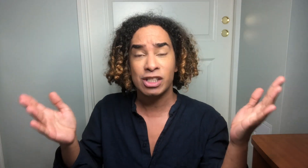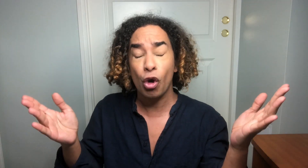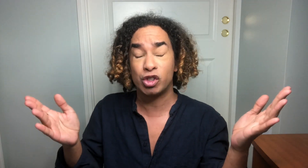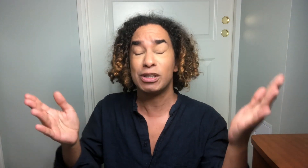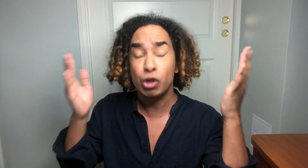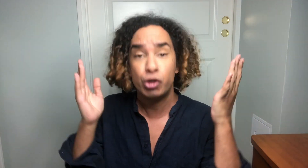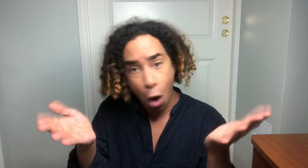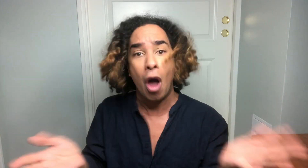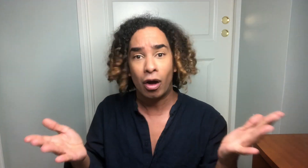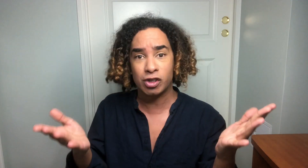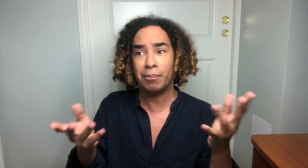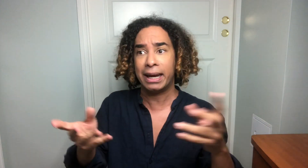så ut som om han skulle dø. Altså han bare